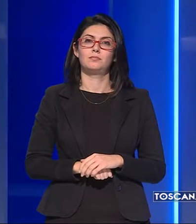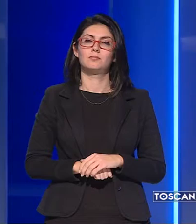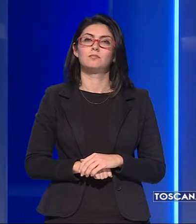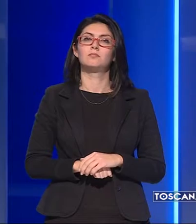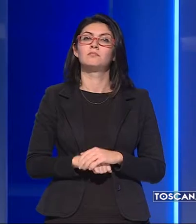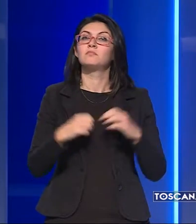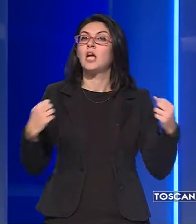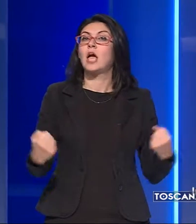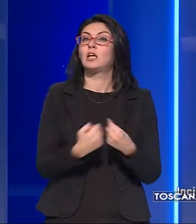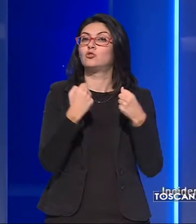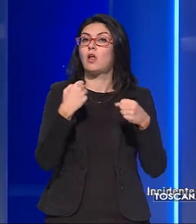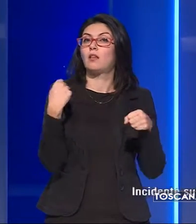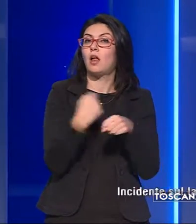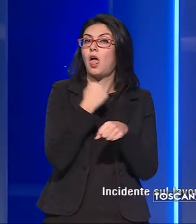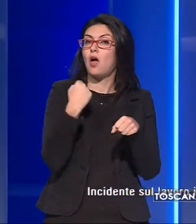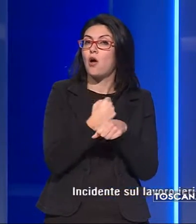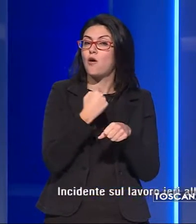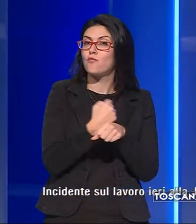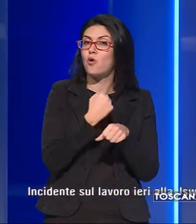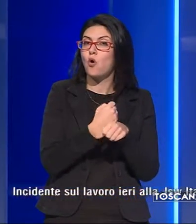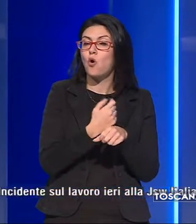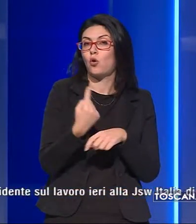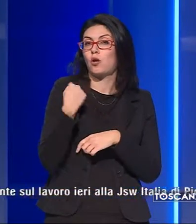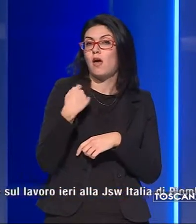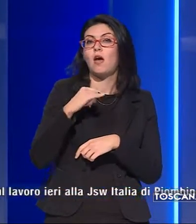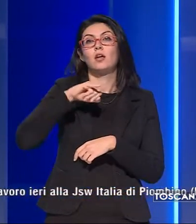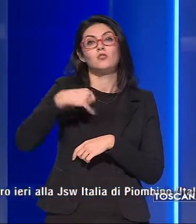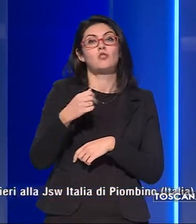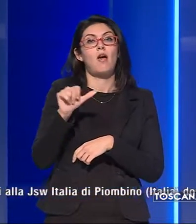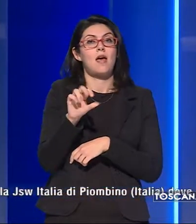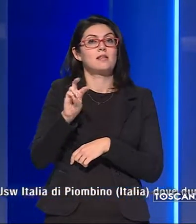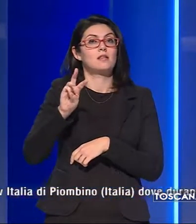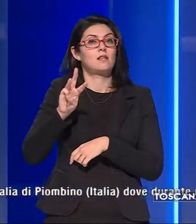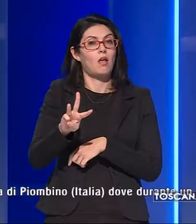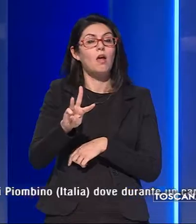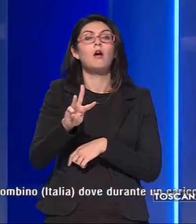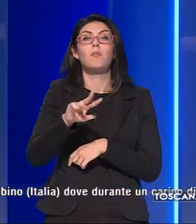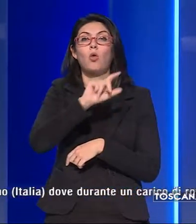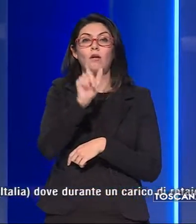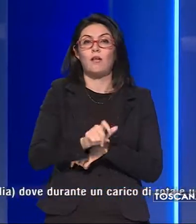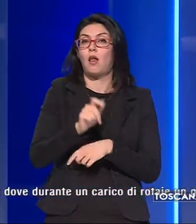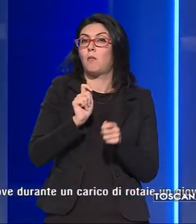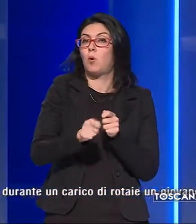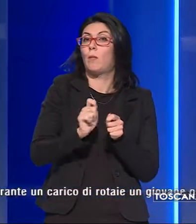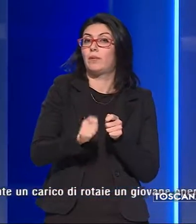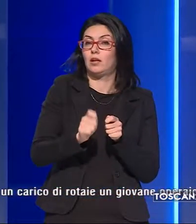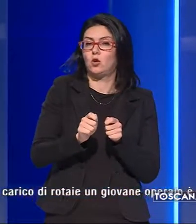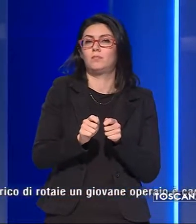Incidente sul lavoro ieri alla JSW Italia di Piombino,